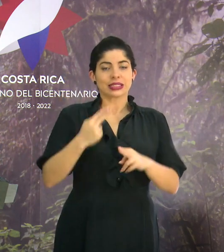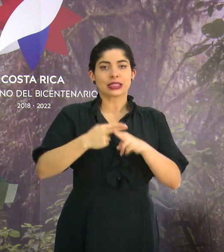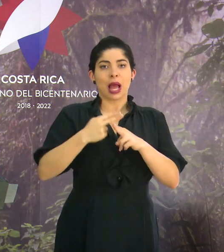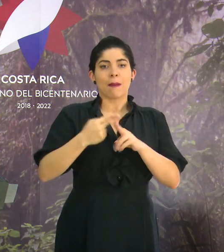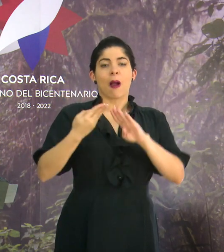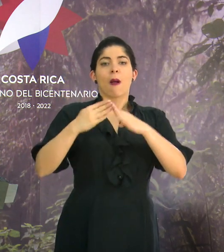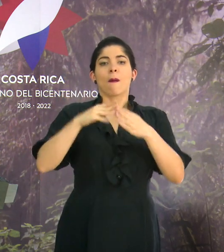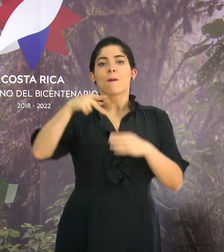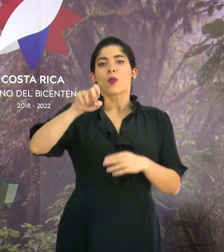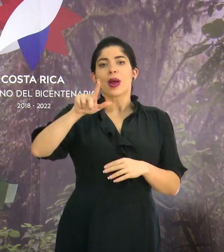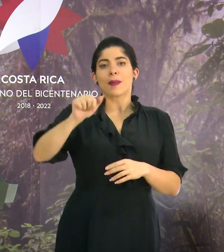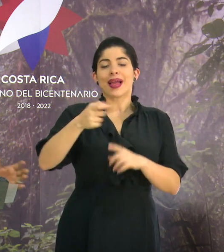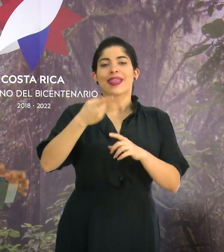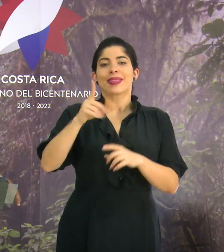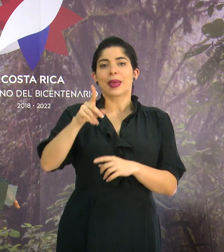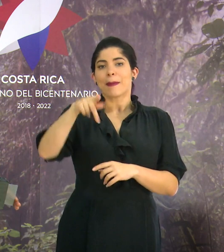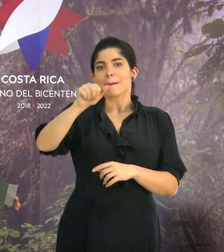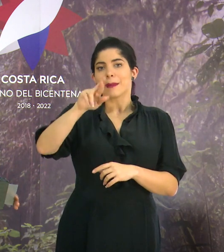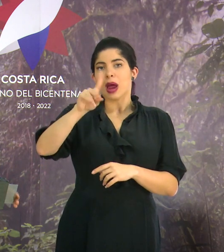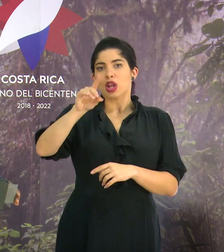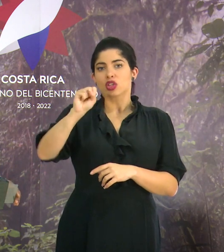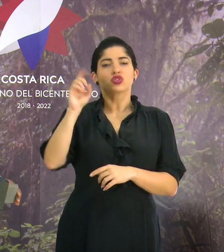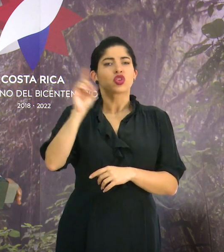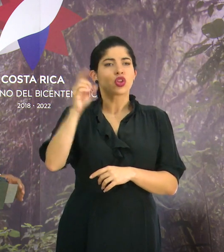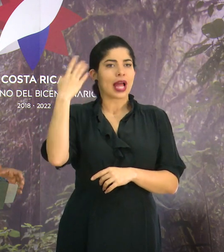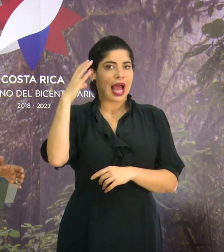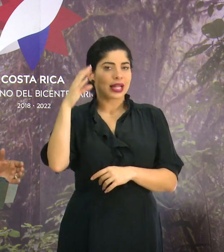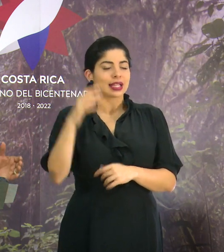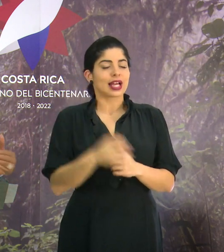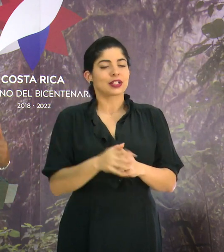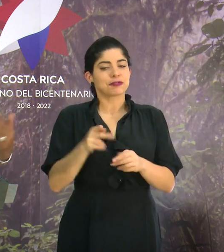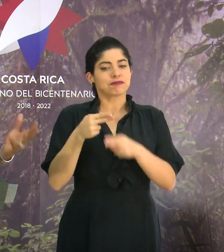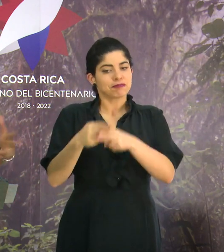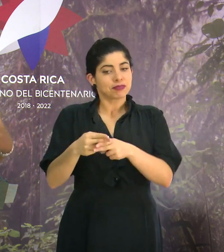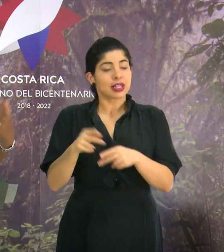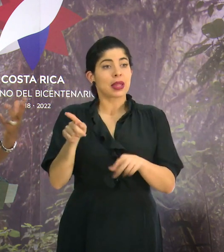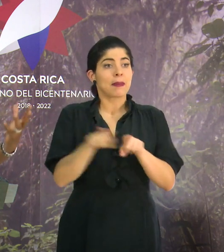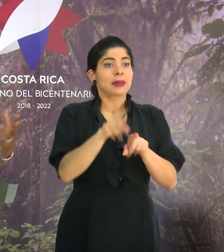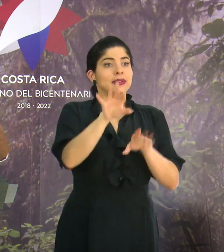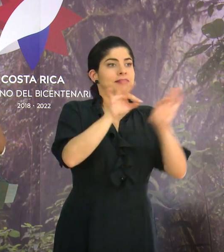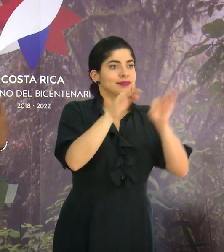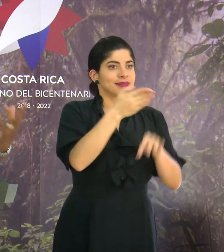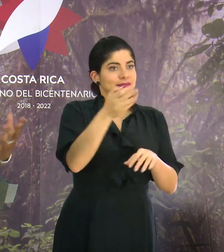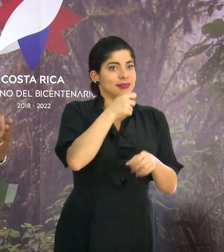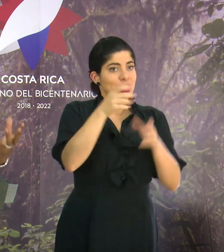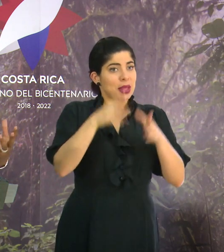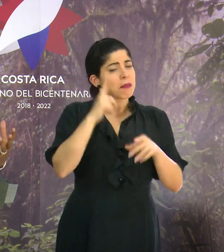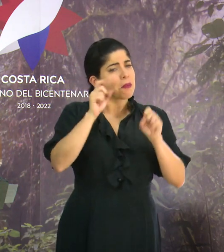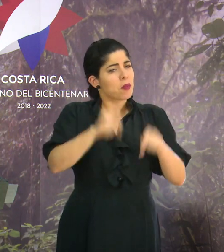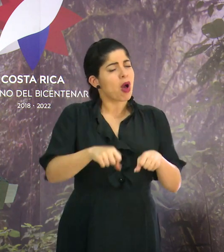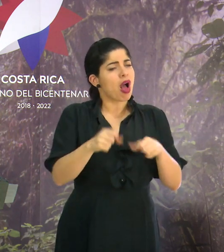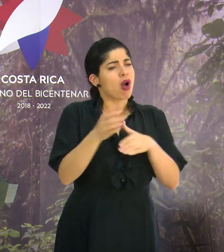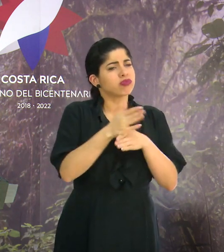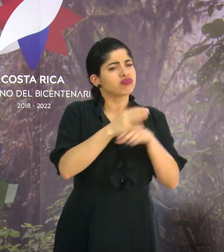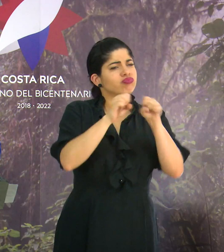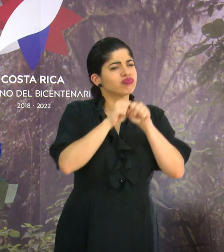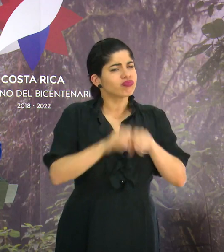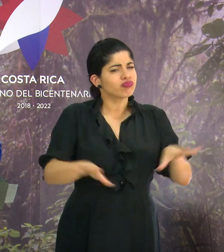de los Pardos en Cartago. Así que nada más invitarles a ustedes a la prensa para que puedan compartir